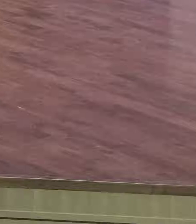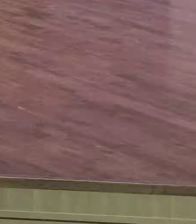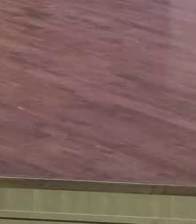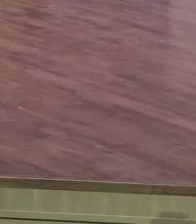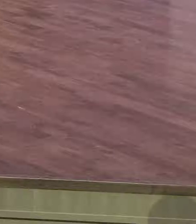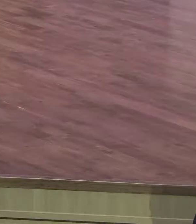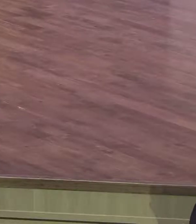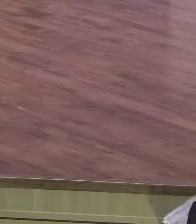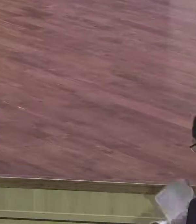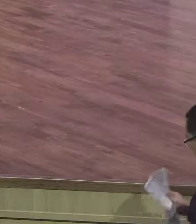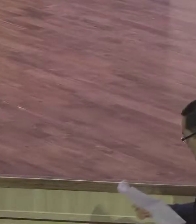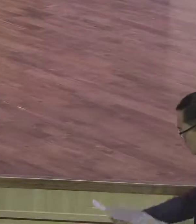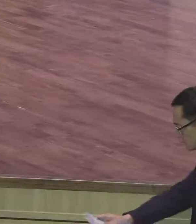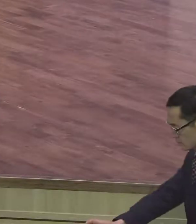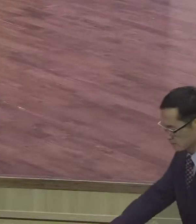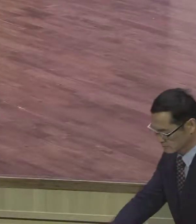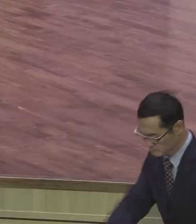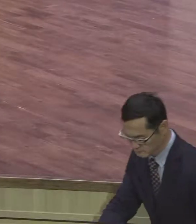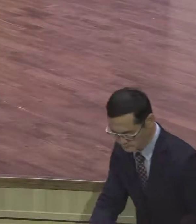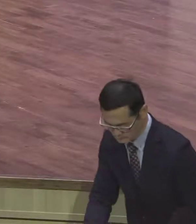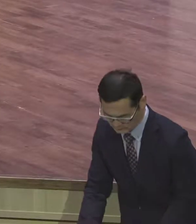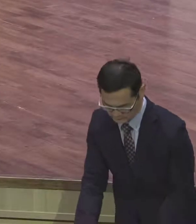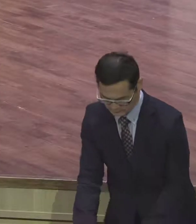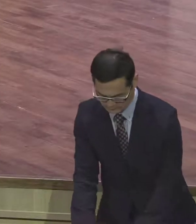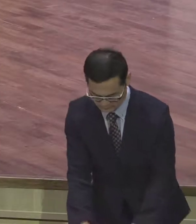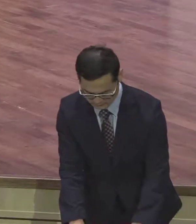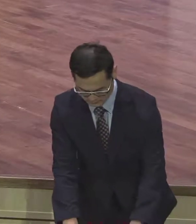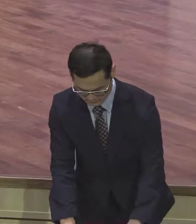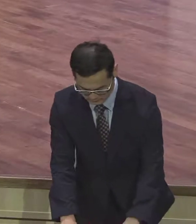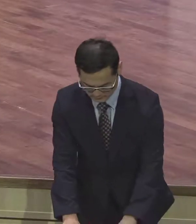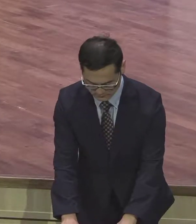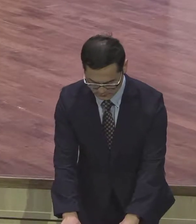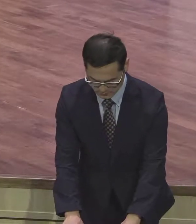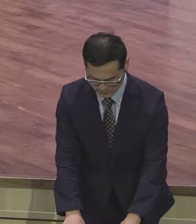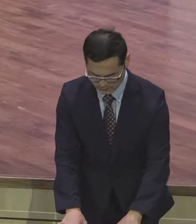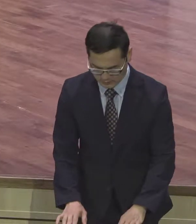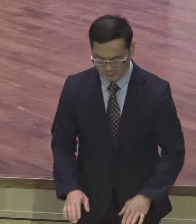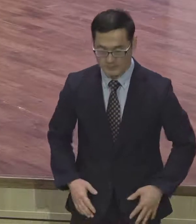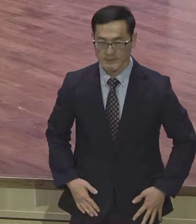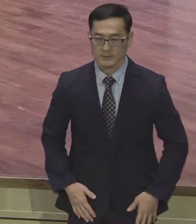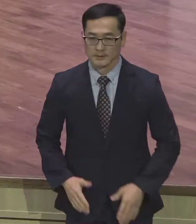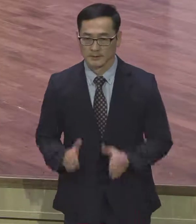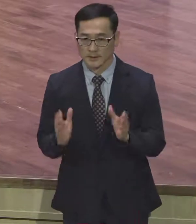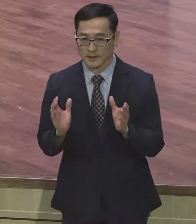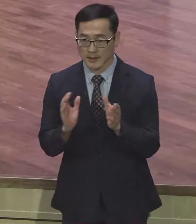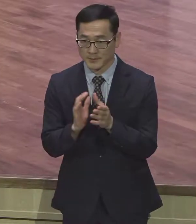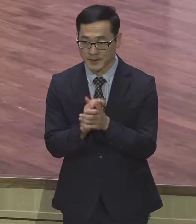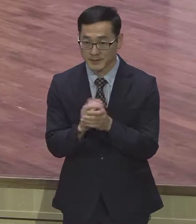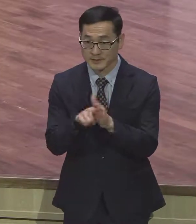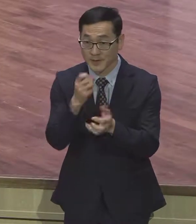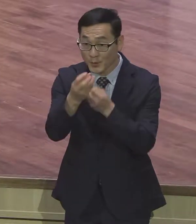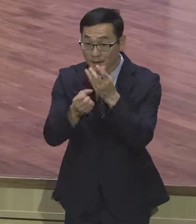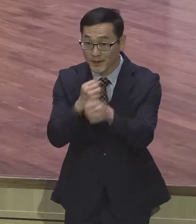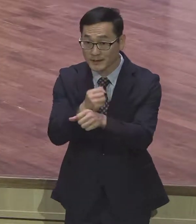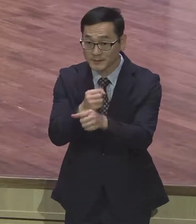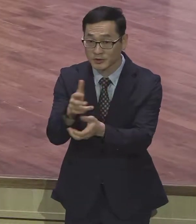아멘, 언별로 온창이었습니다. 신앙 고백합니다. 주는 그리스도시오, 살아계신 하나님의